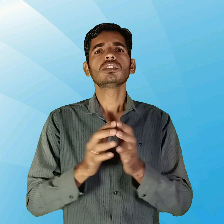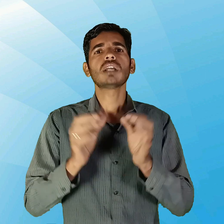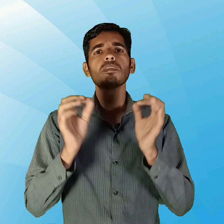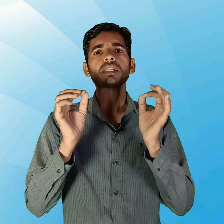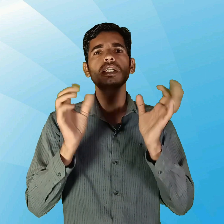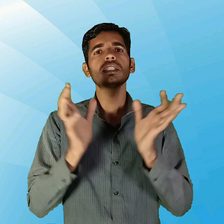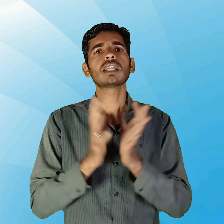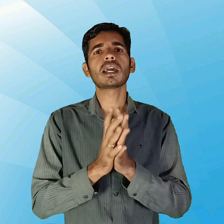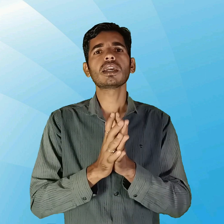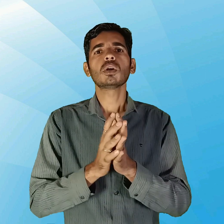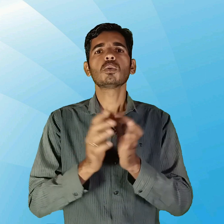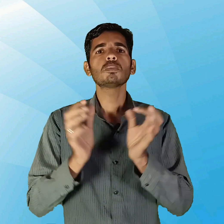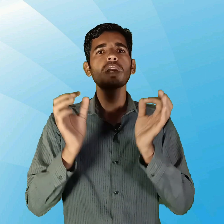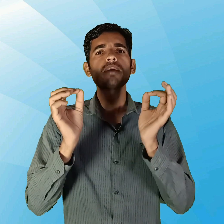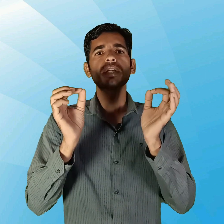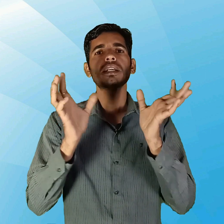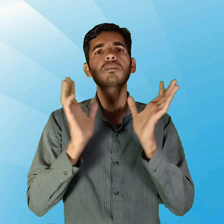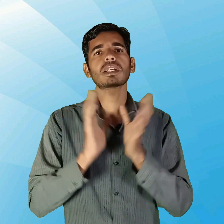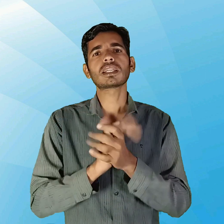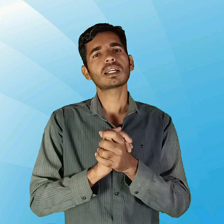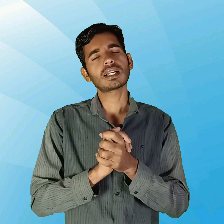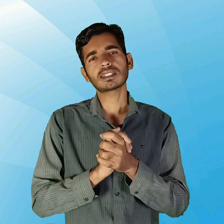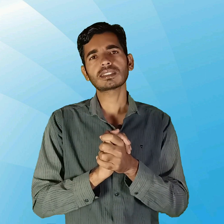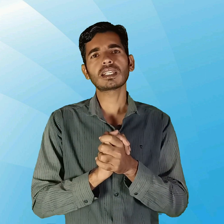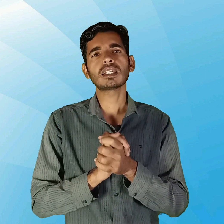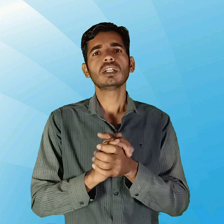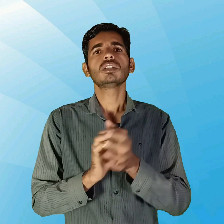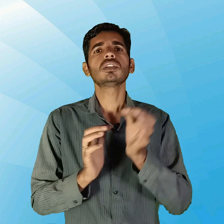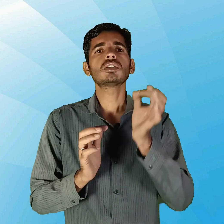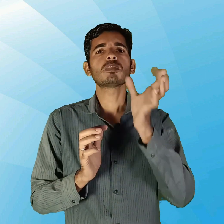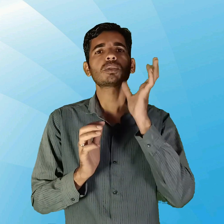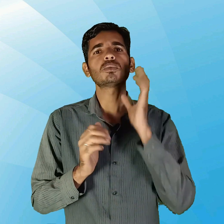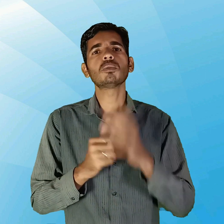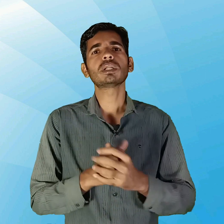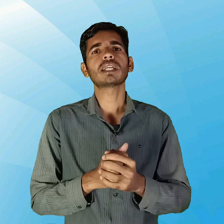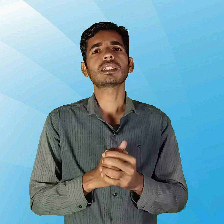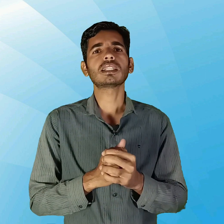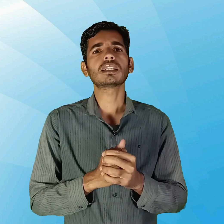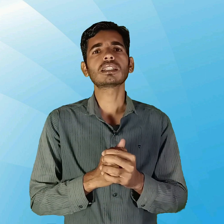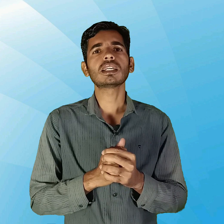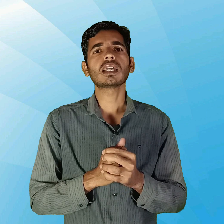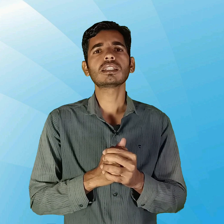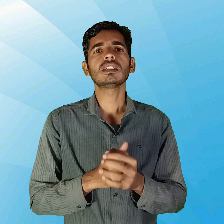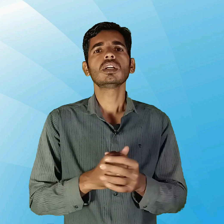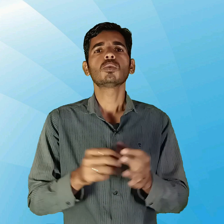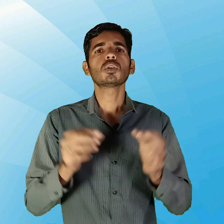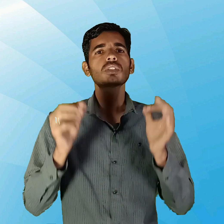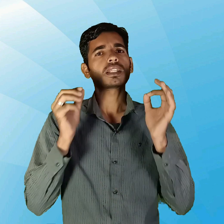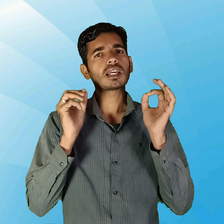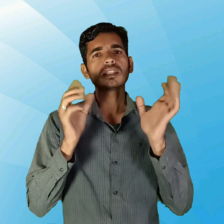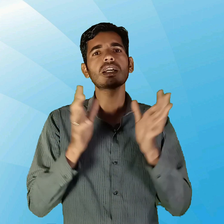जहां पर खिड़किया है उन पर ठंडे परदे लगा सकते हैं जिससे पसुओं में ज्यादा दिकत नहीं आएगी और ज्यादा यदि